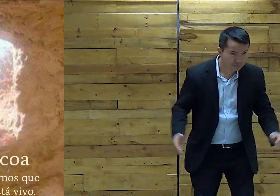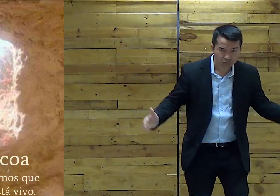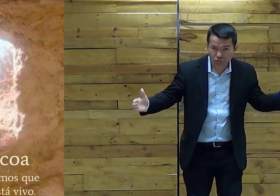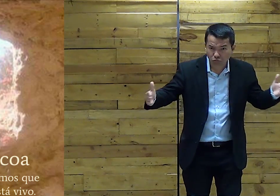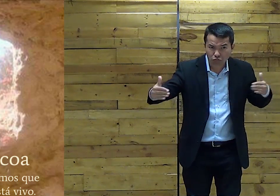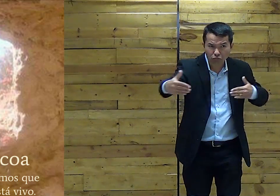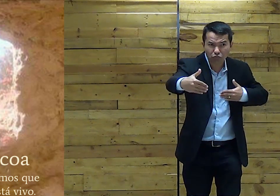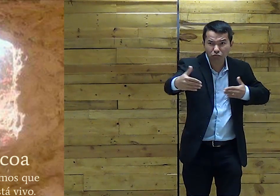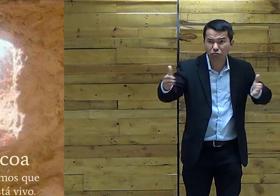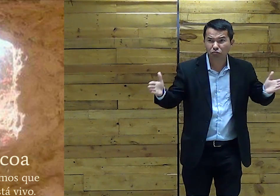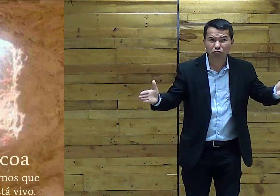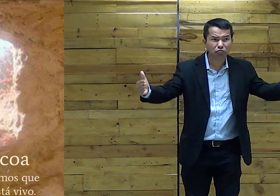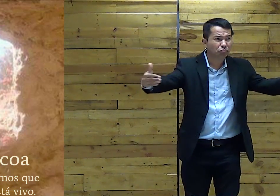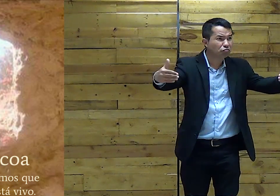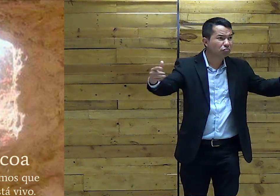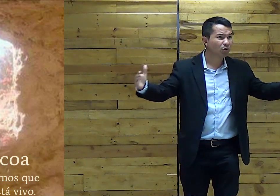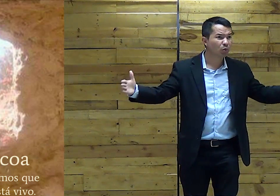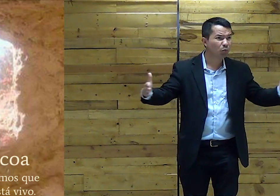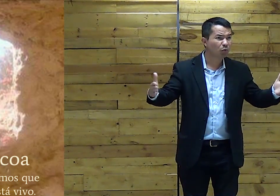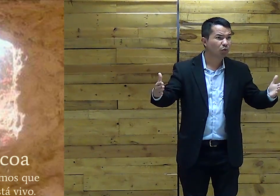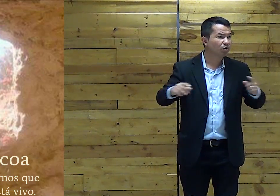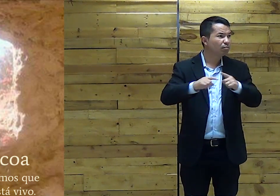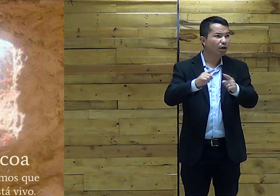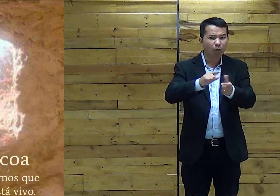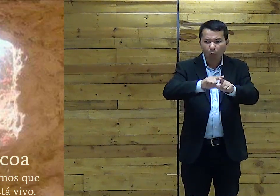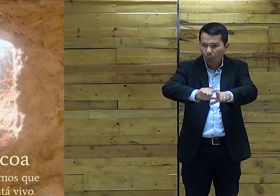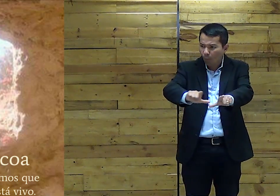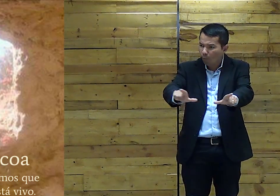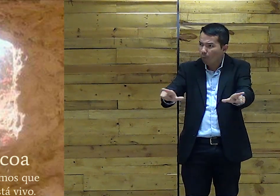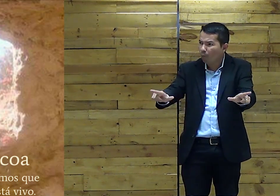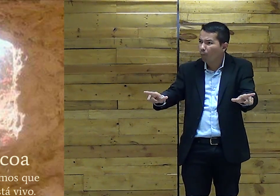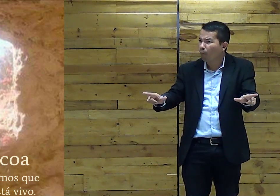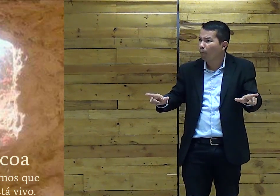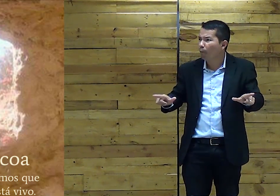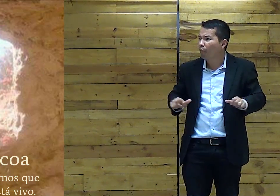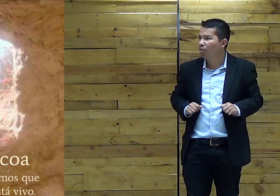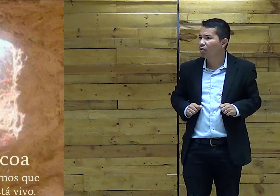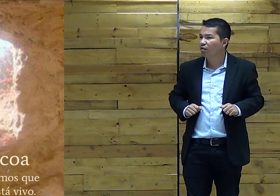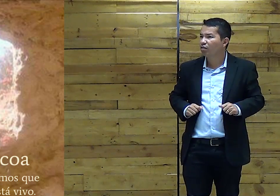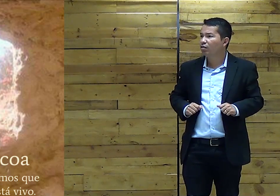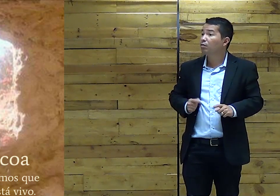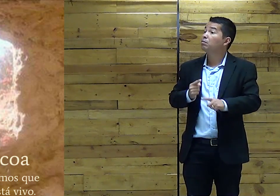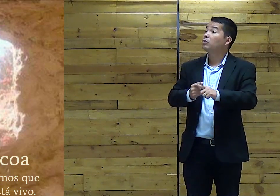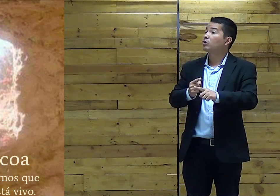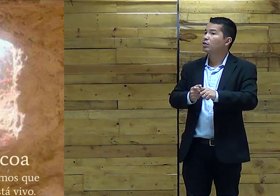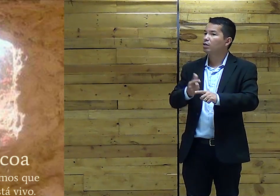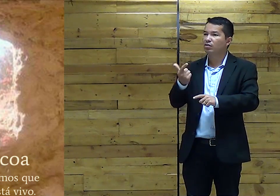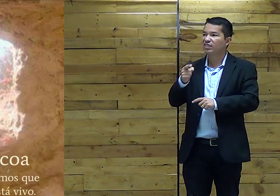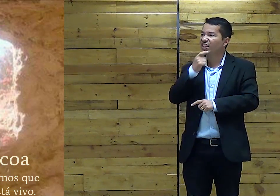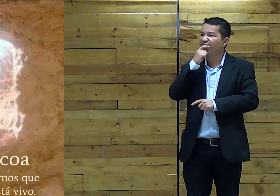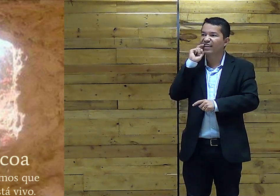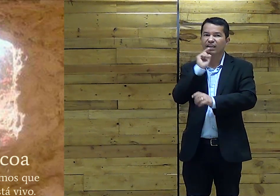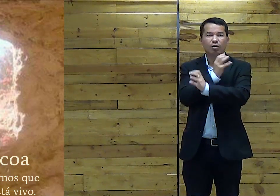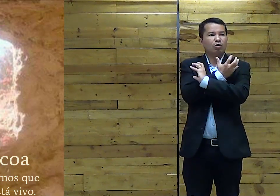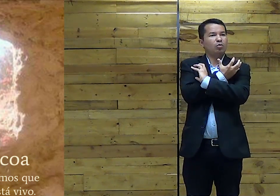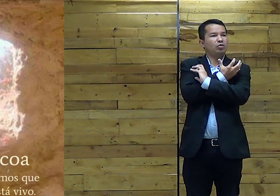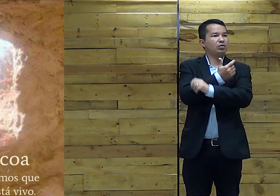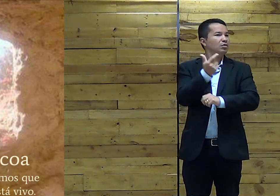ali não havia nada Vazio Vazio Vazio Limpo Não estava